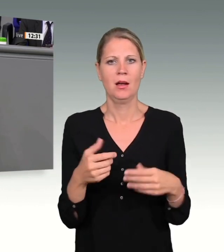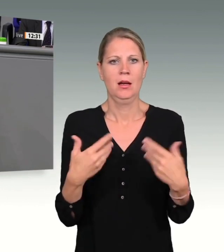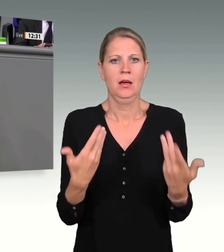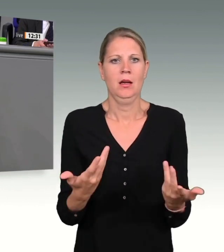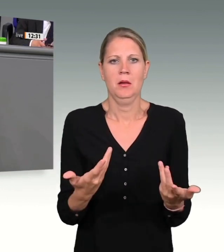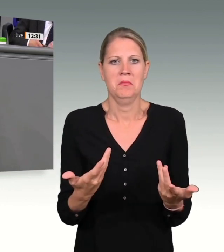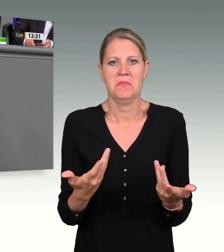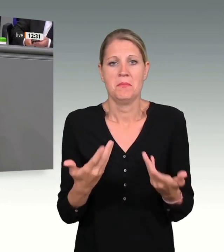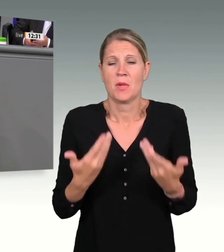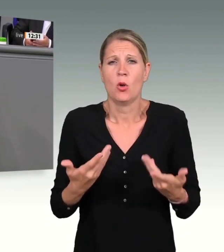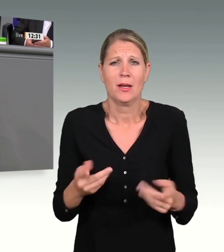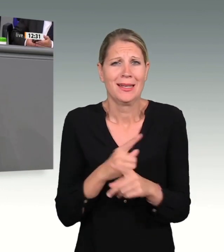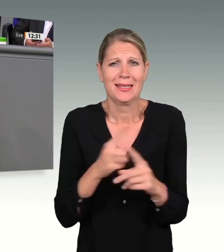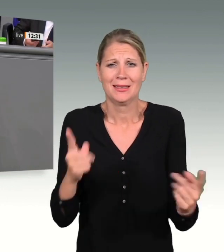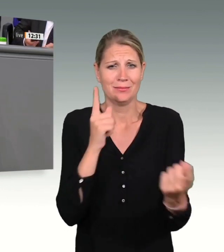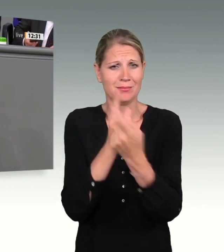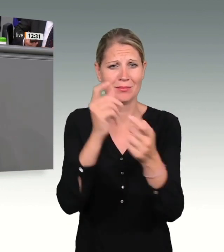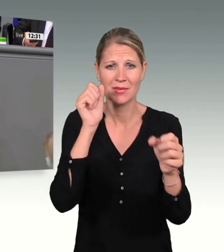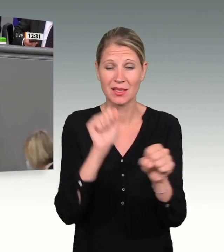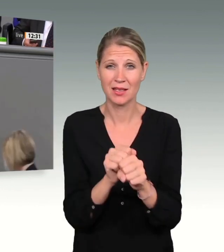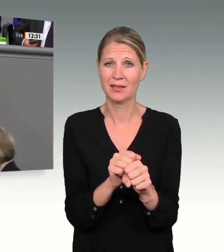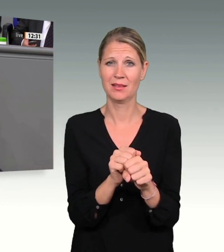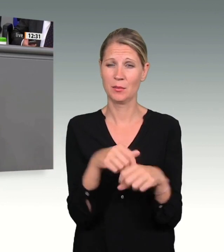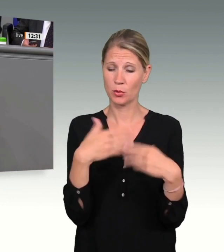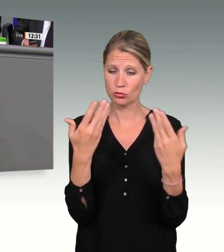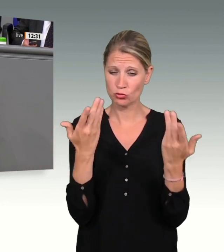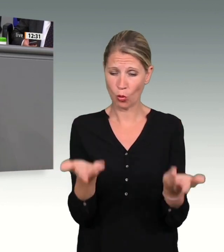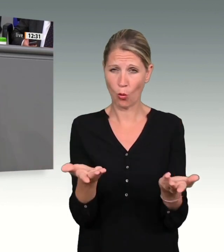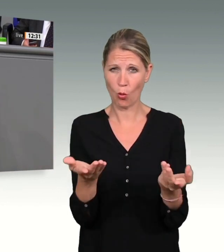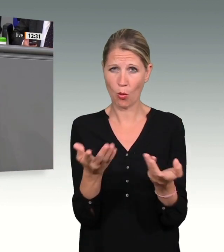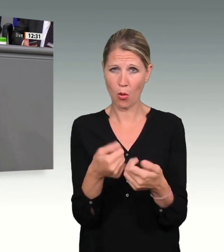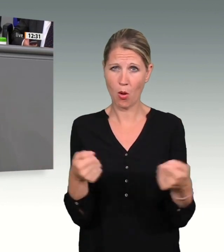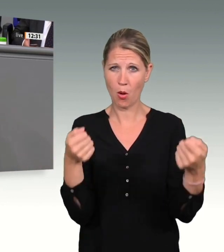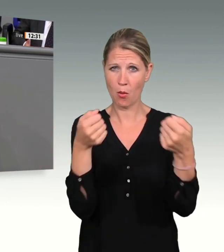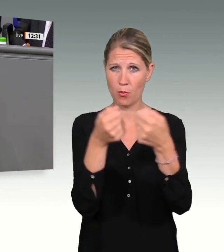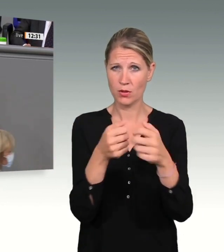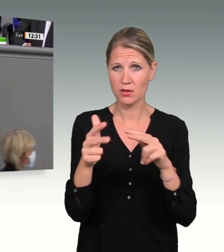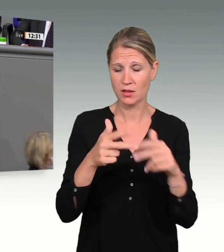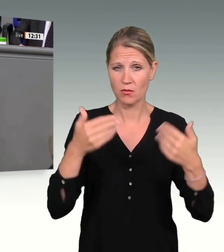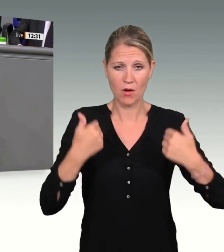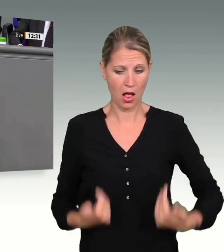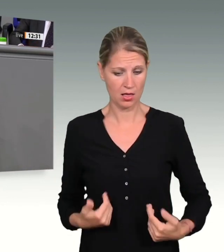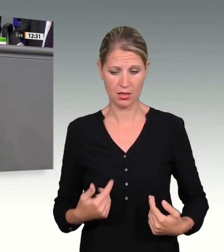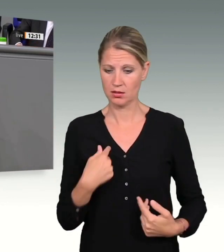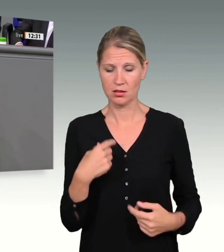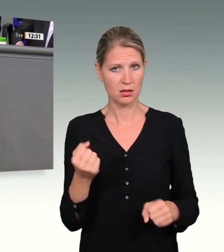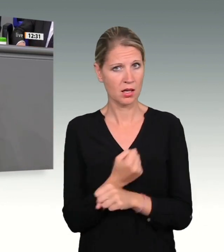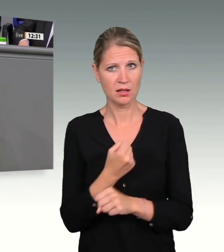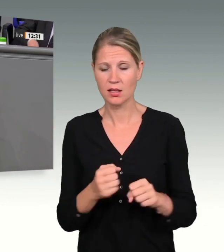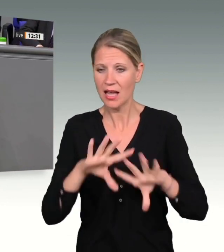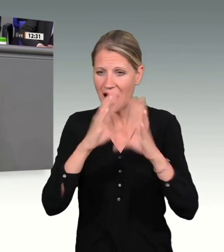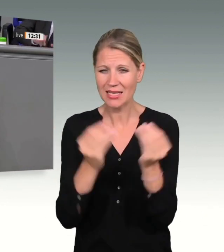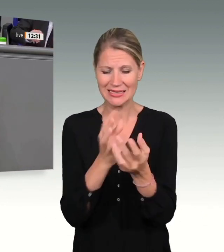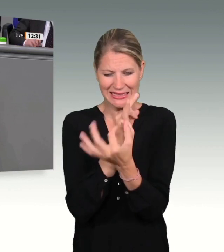Bundesregierung hat dazu geführt, dass wir eben nicht alle Steine umdrehen konnten, die wir hätten umdrehen sollen. Das ist auch eine bittere